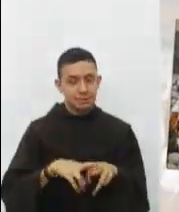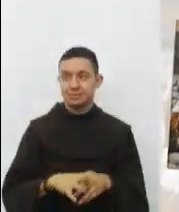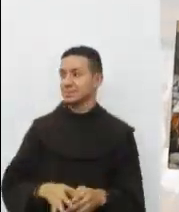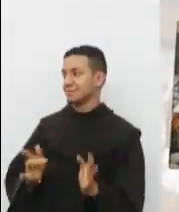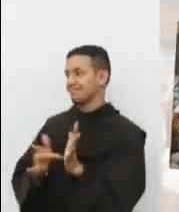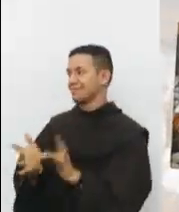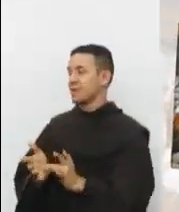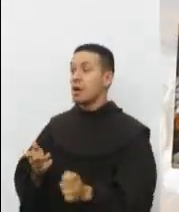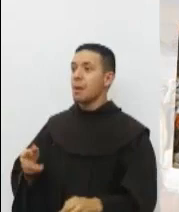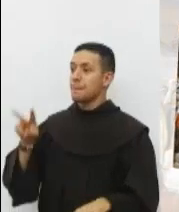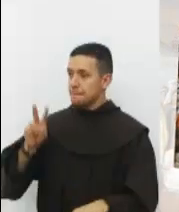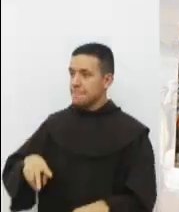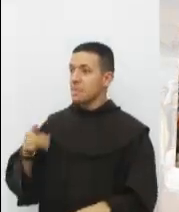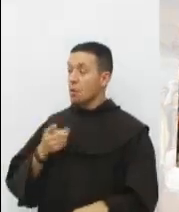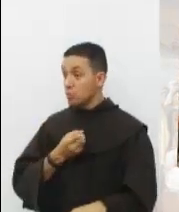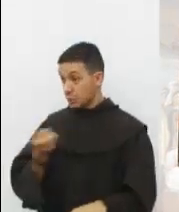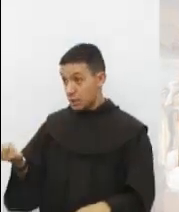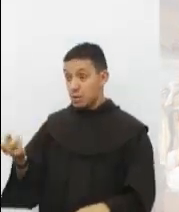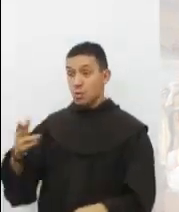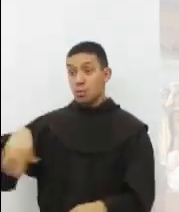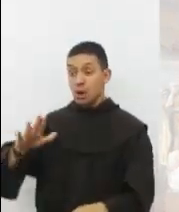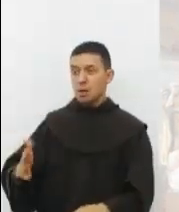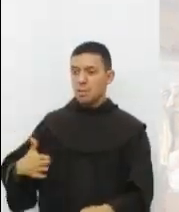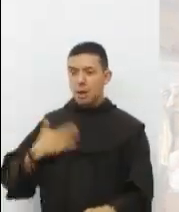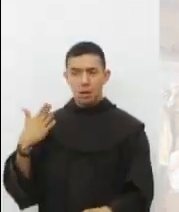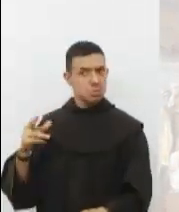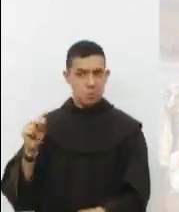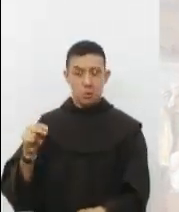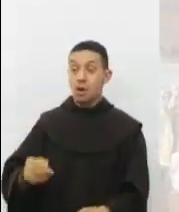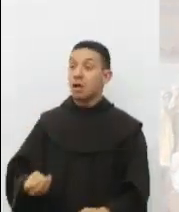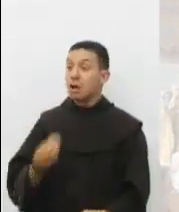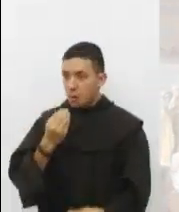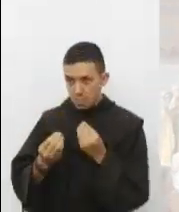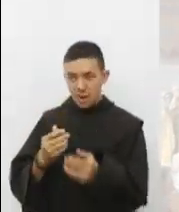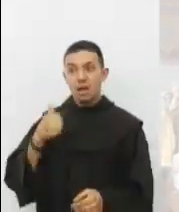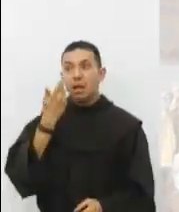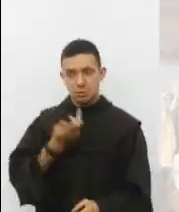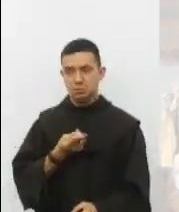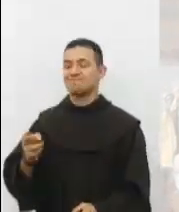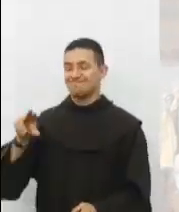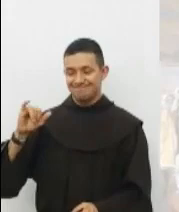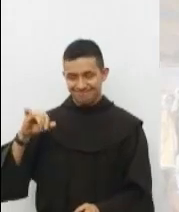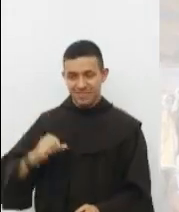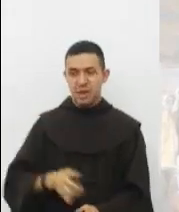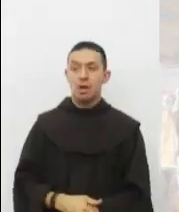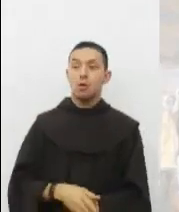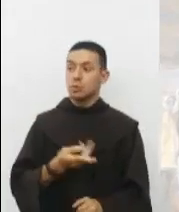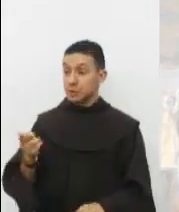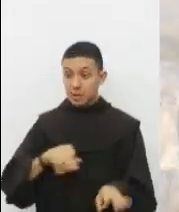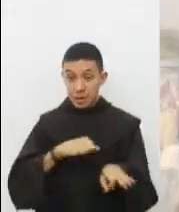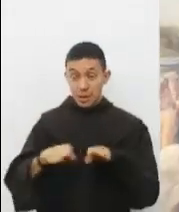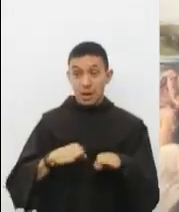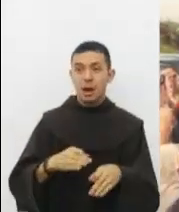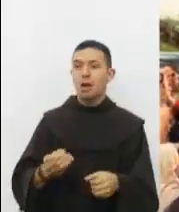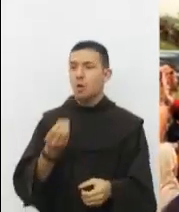vaciarse. No trabajen por el alimento que se acaba, sino por el alimento que dura para la vida eterna y que les dará el